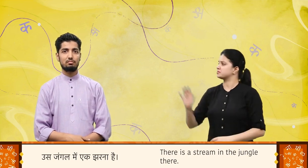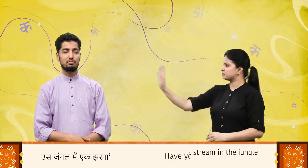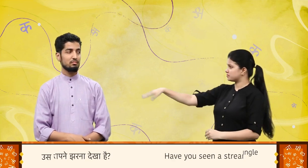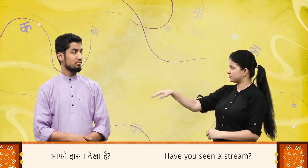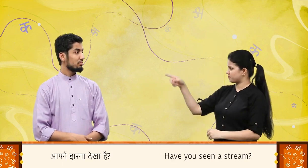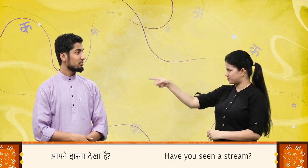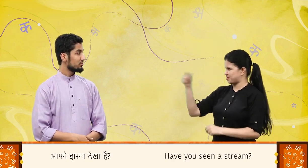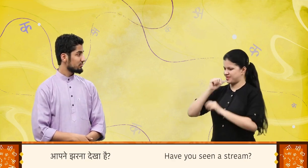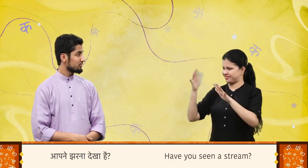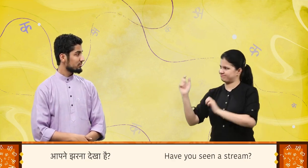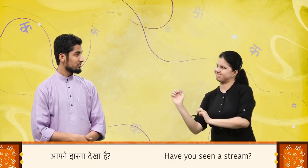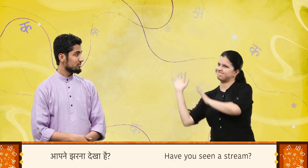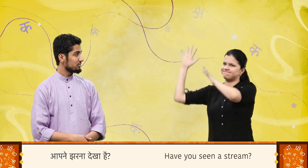आपने जर्ना देखा है?